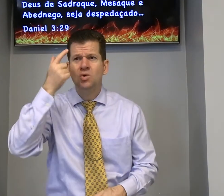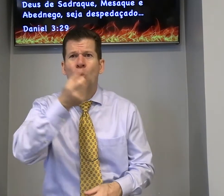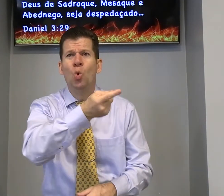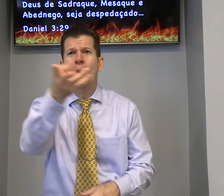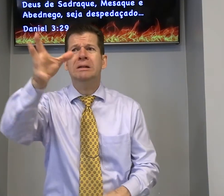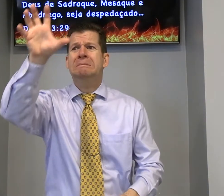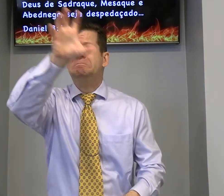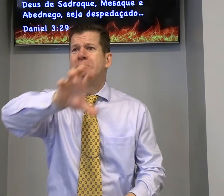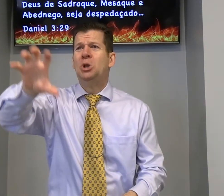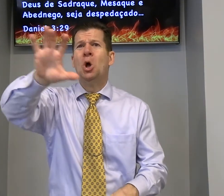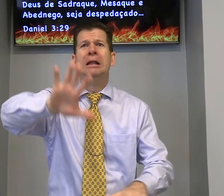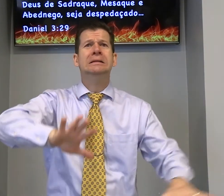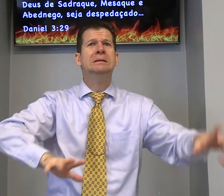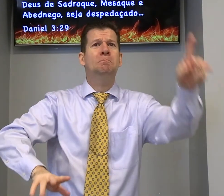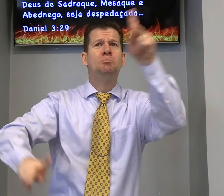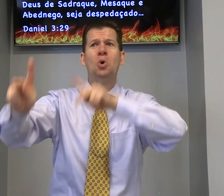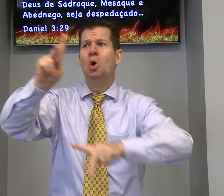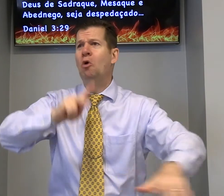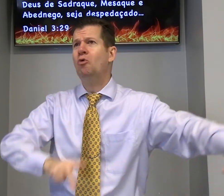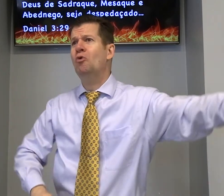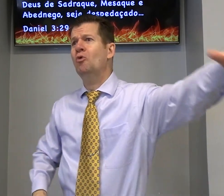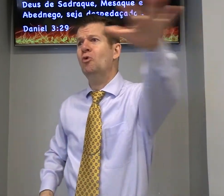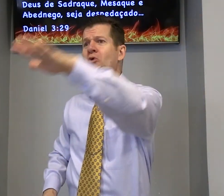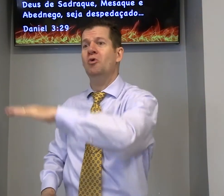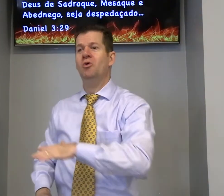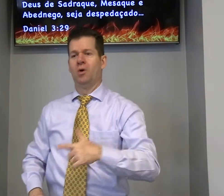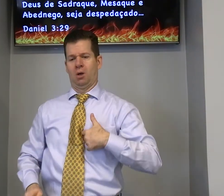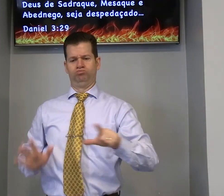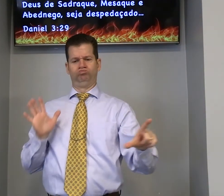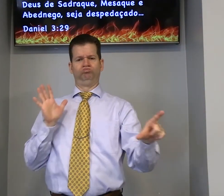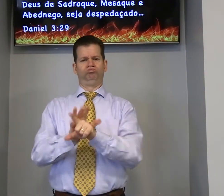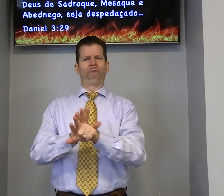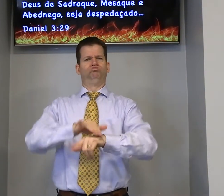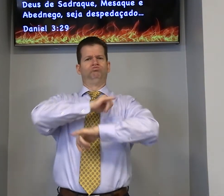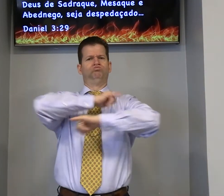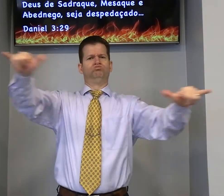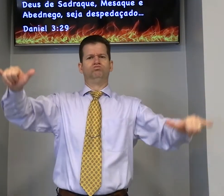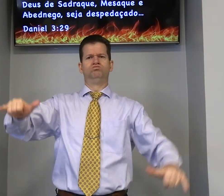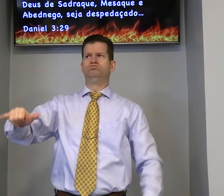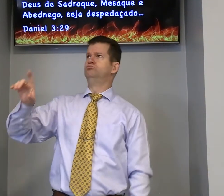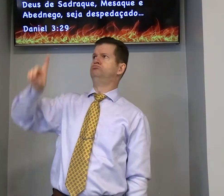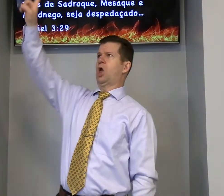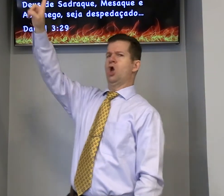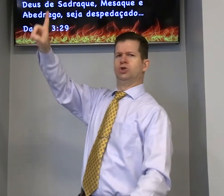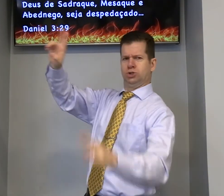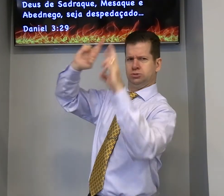pensa quantas milhões de pessoas que esse lei afetou